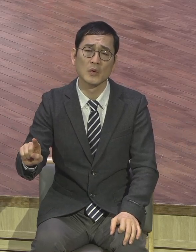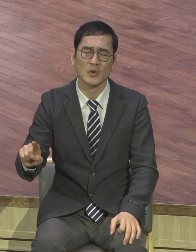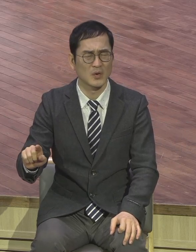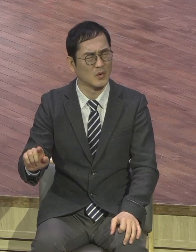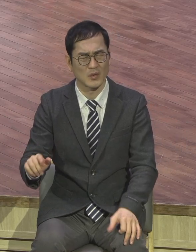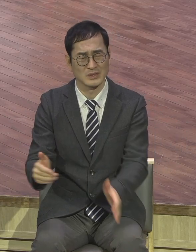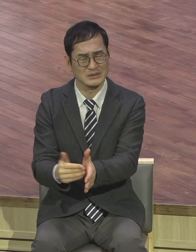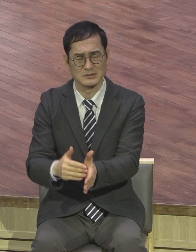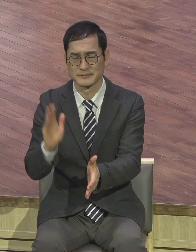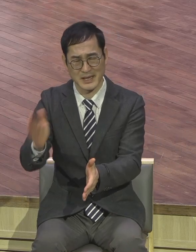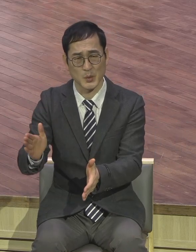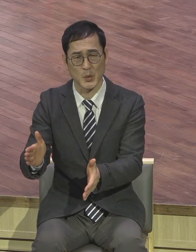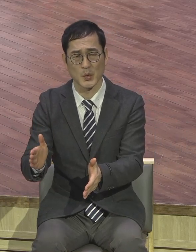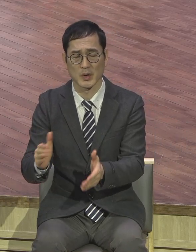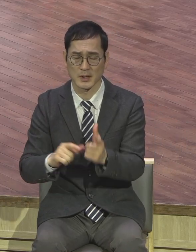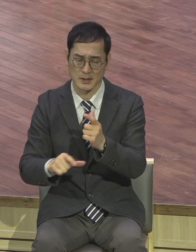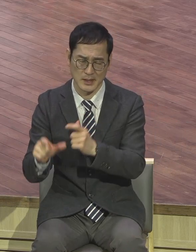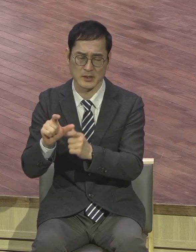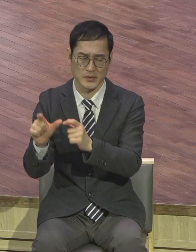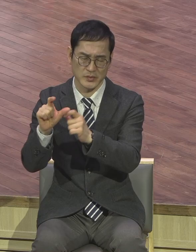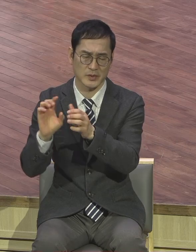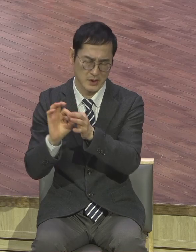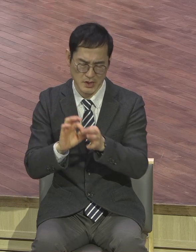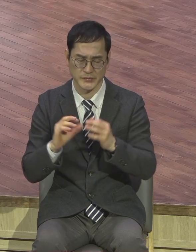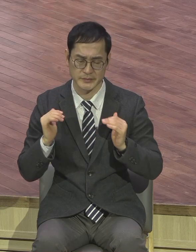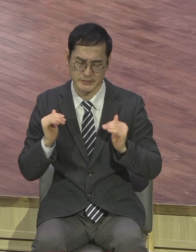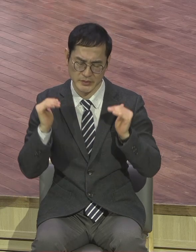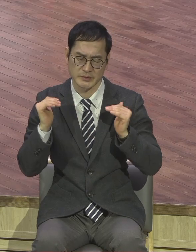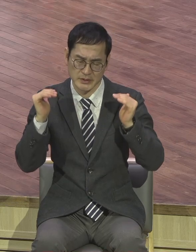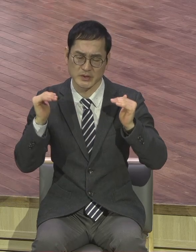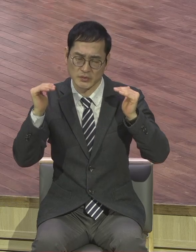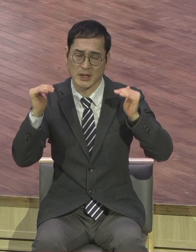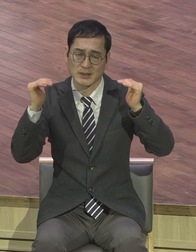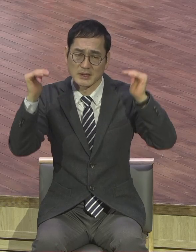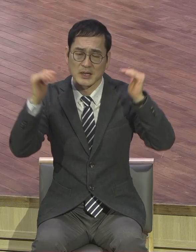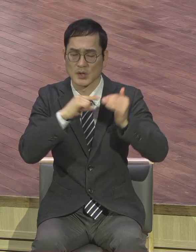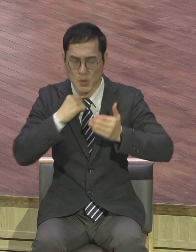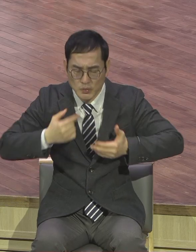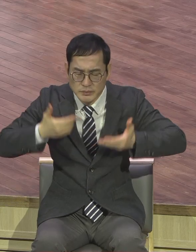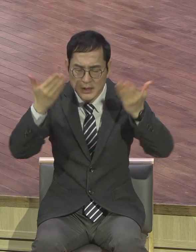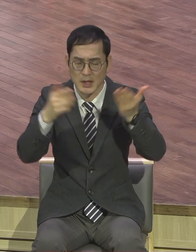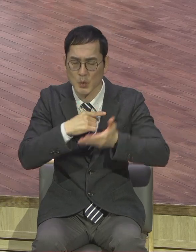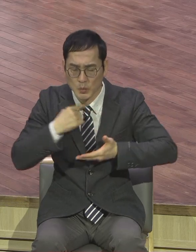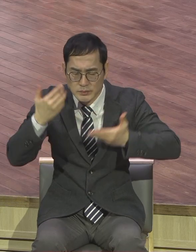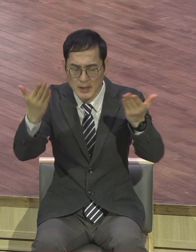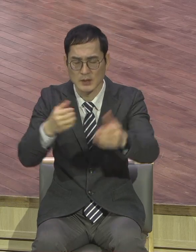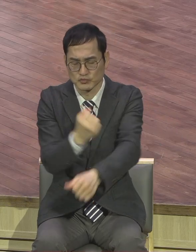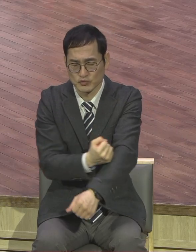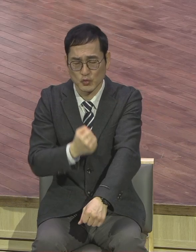자라가라. 계속 은혜 받고 계속 선신하고 계속해서 어디까지 세계선교